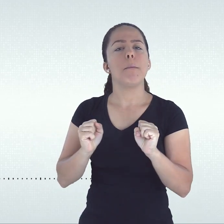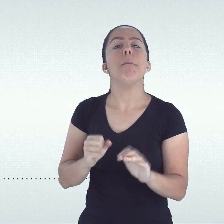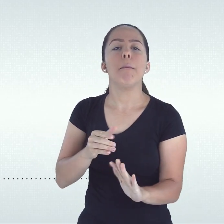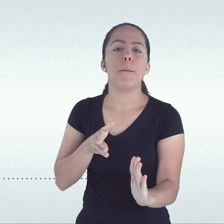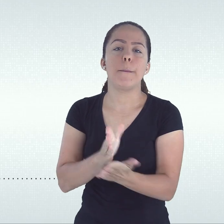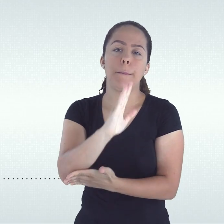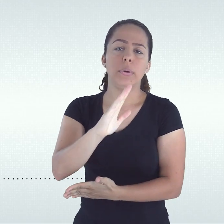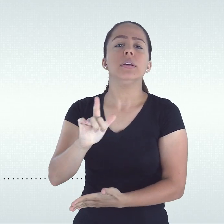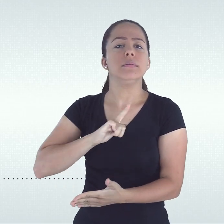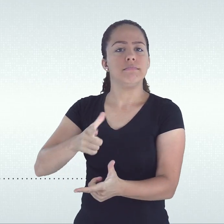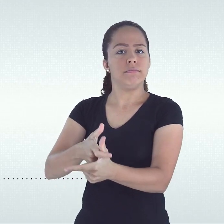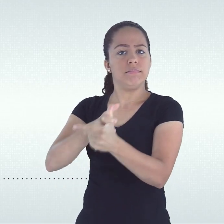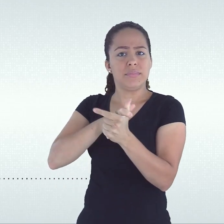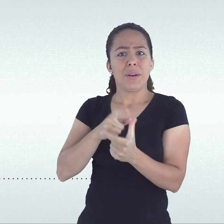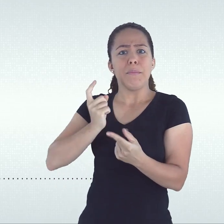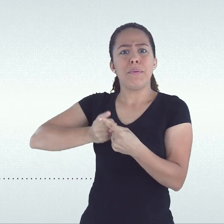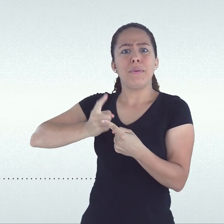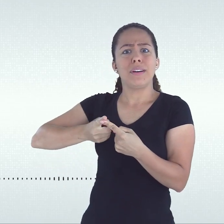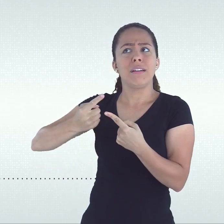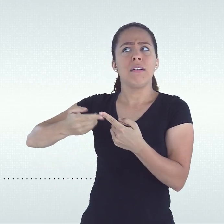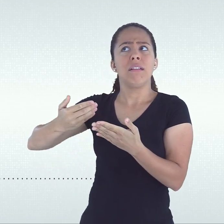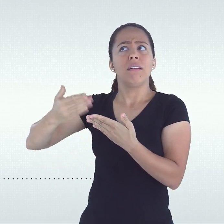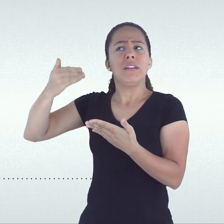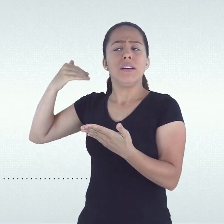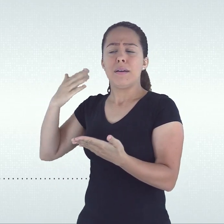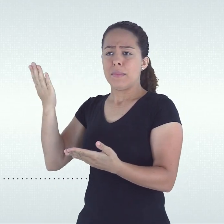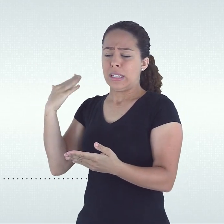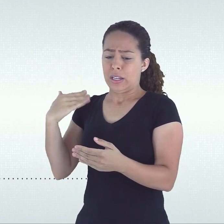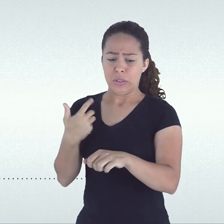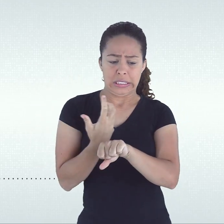demonstrado suficiente rendimento escolar.